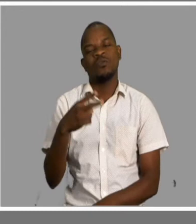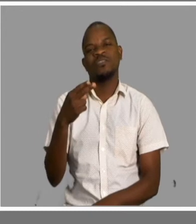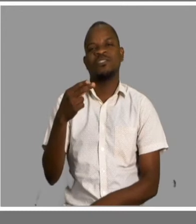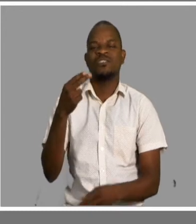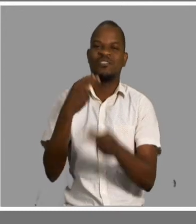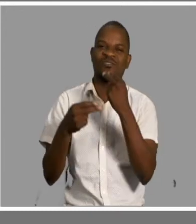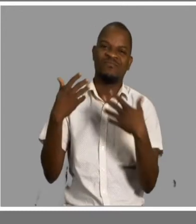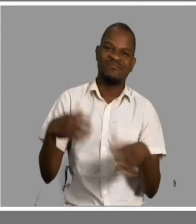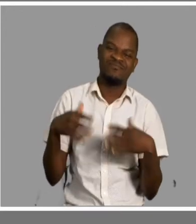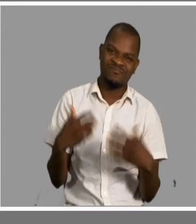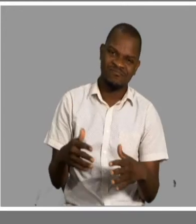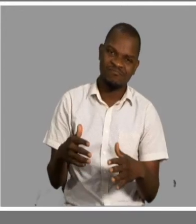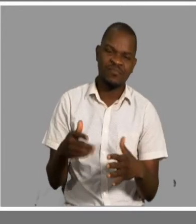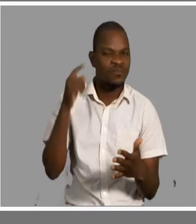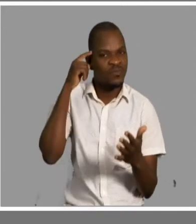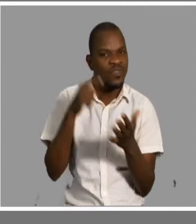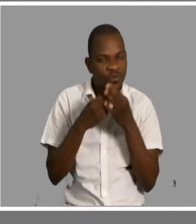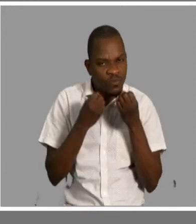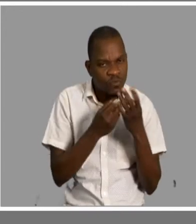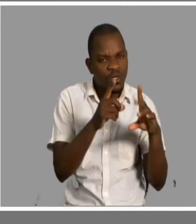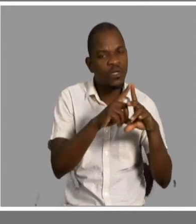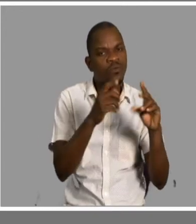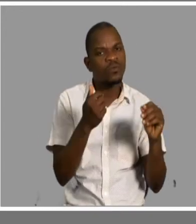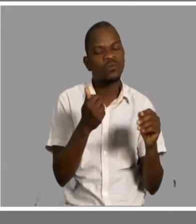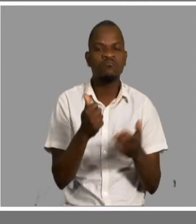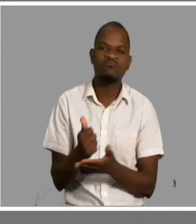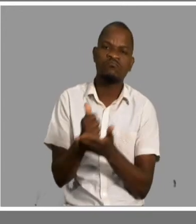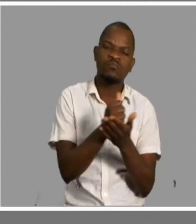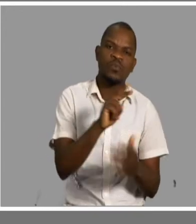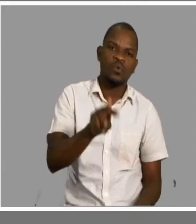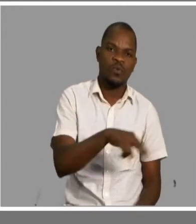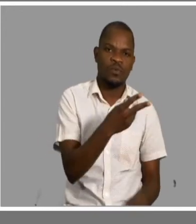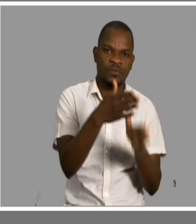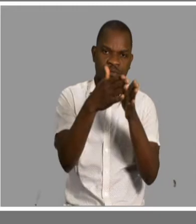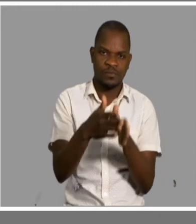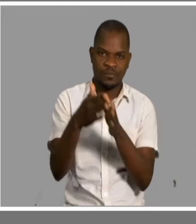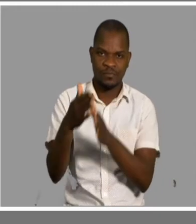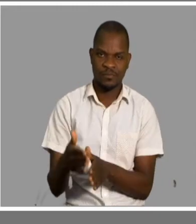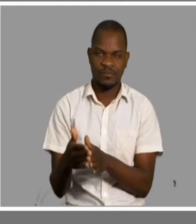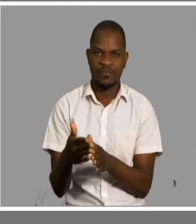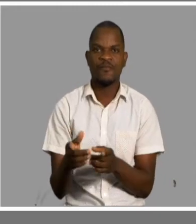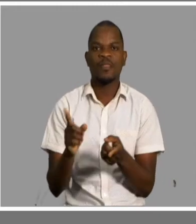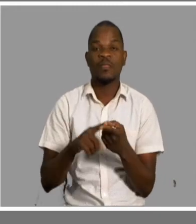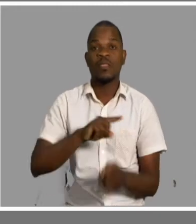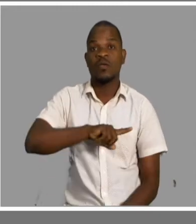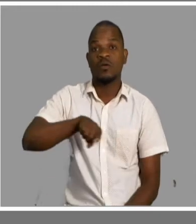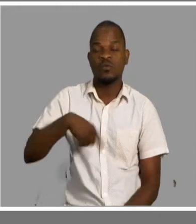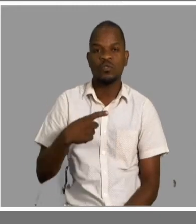de solidariedade, de igualdade, e até porque culturalmente nós usamos muito a questão que é com a palavra